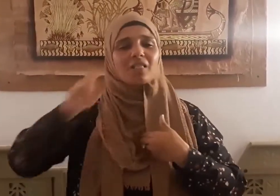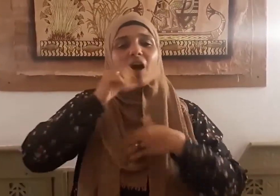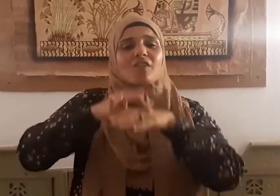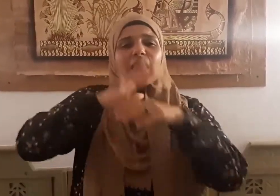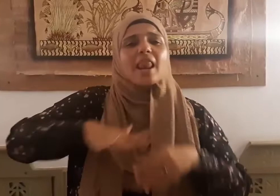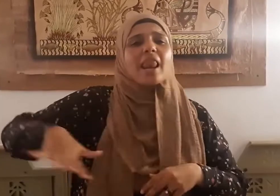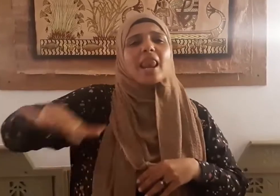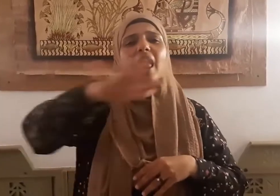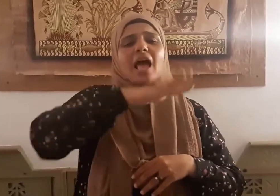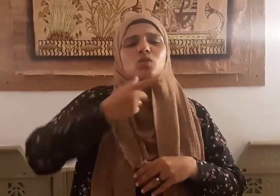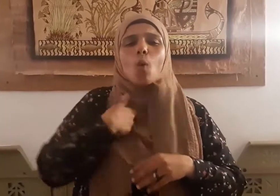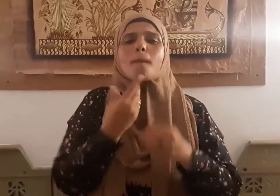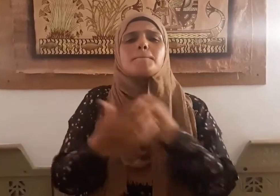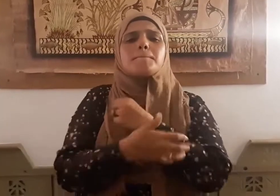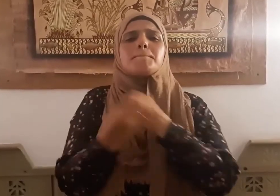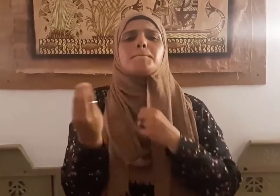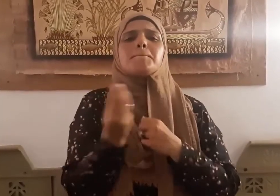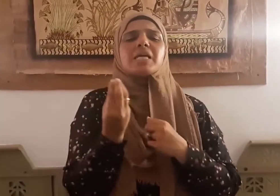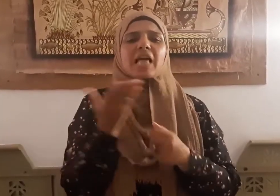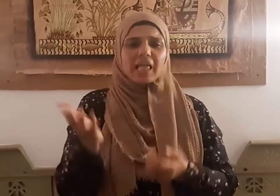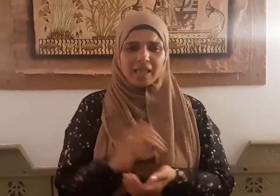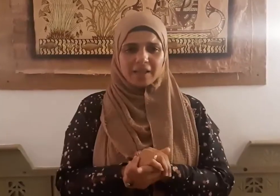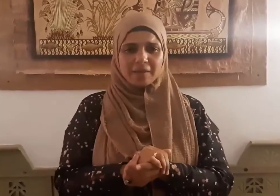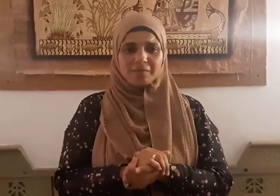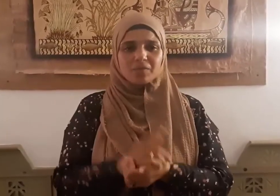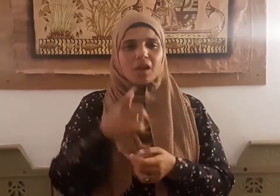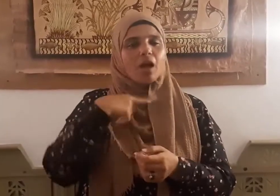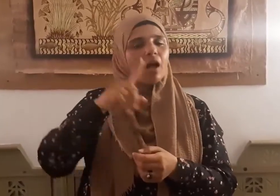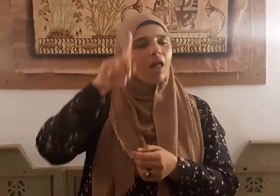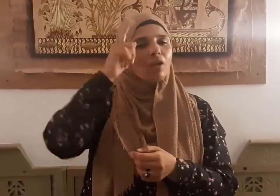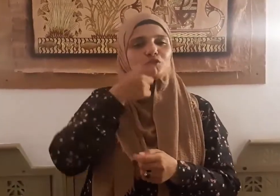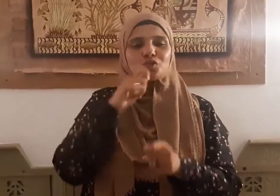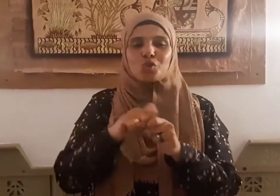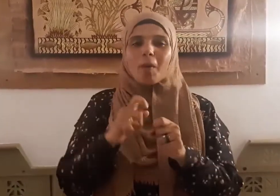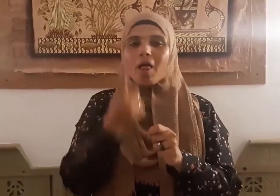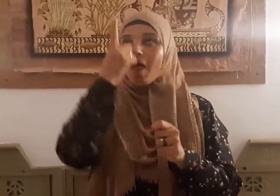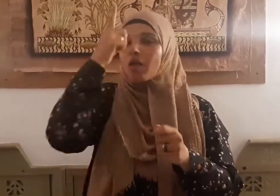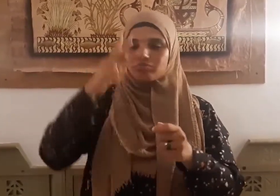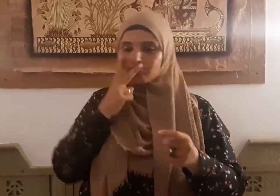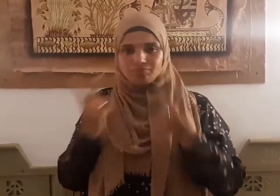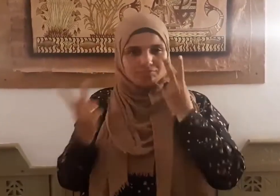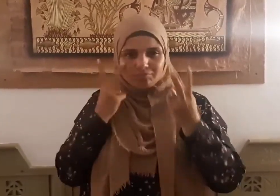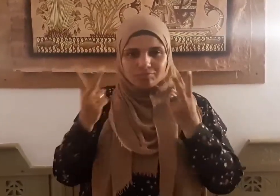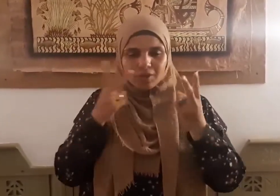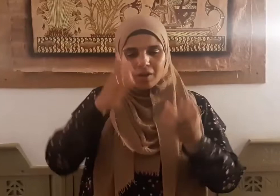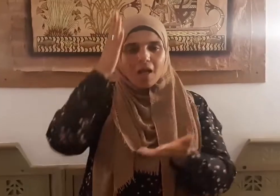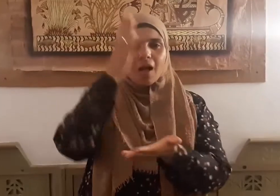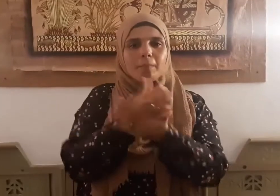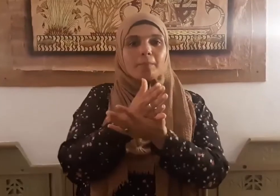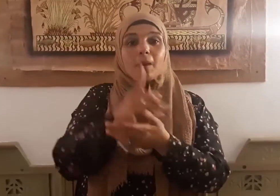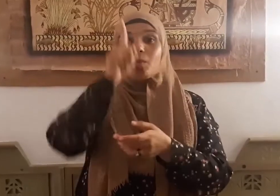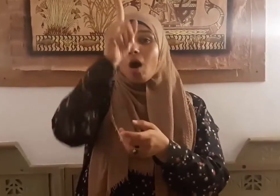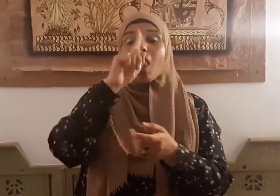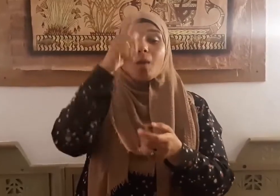ومساكينهم فقضى الله بينهما إنك الجنة رحمتي